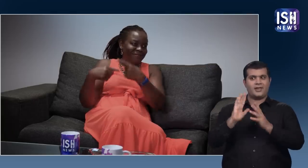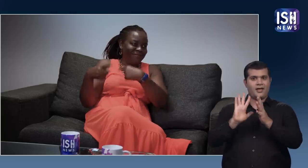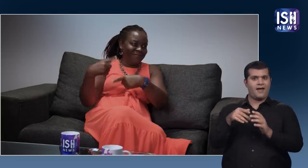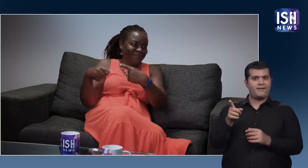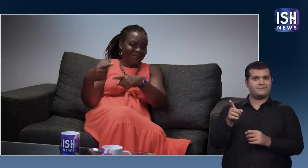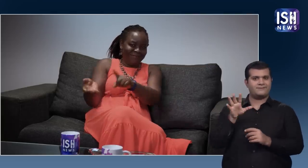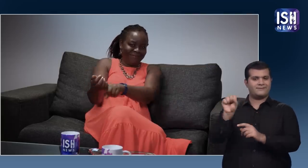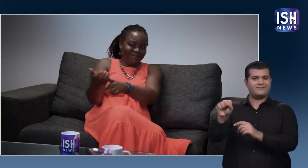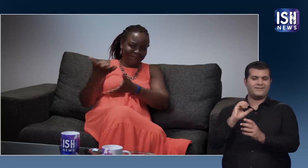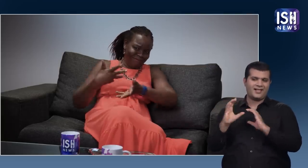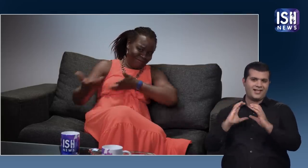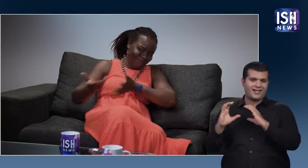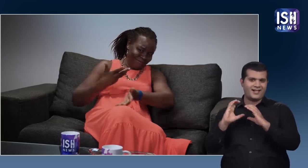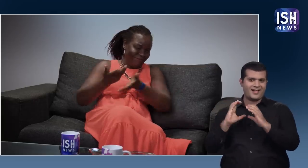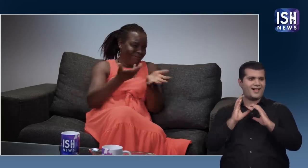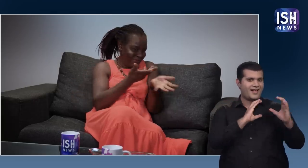और मैंने उनके साथ संबाद किया